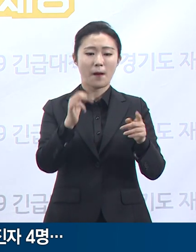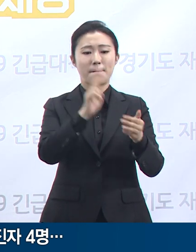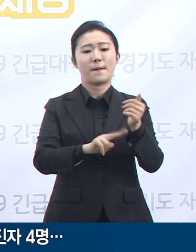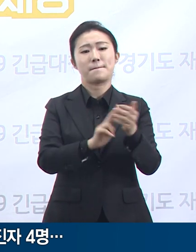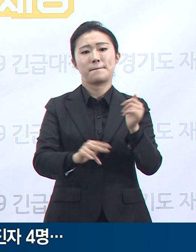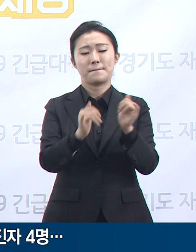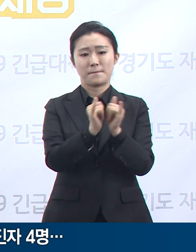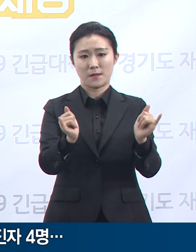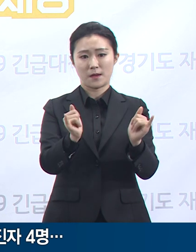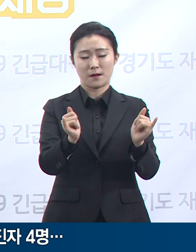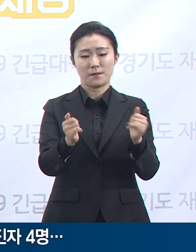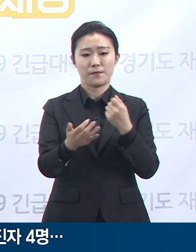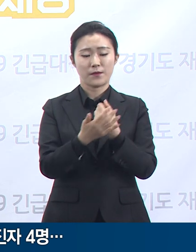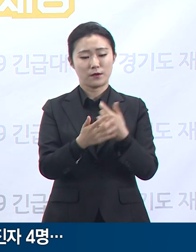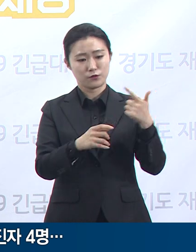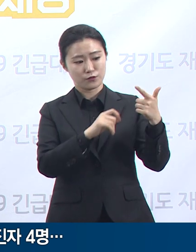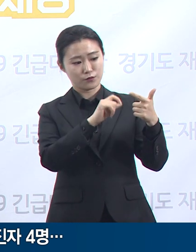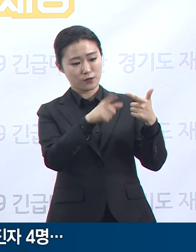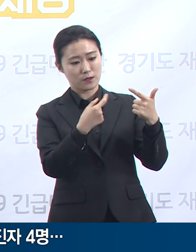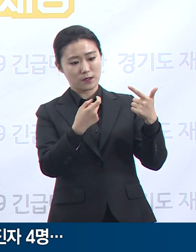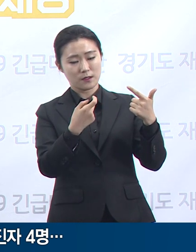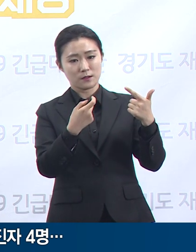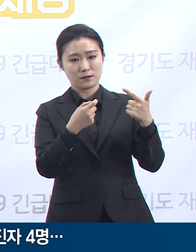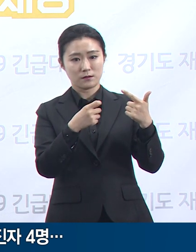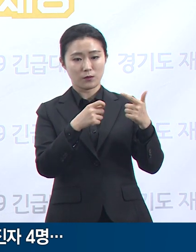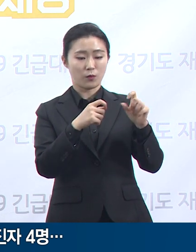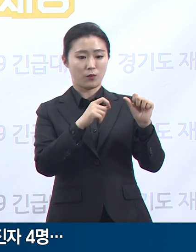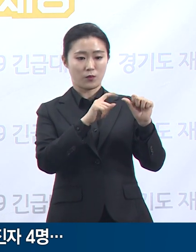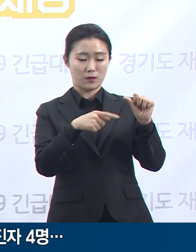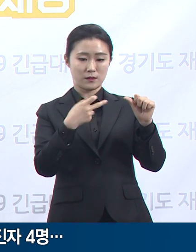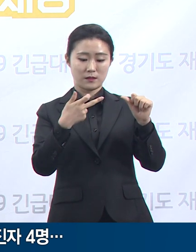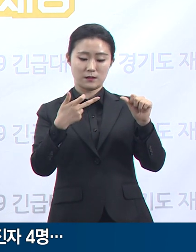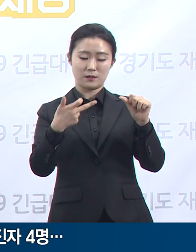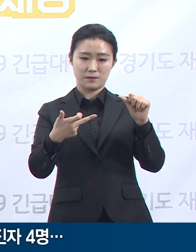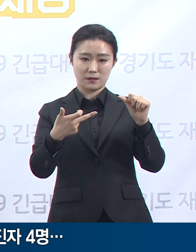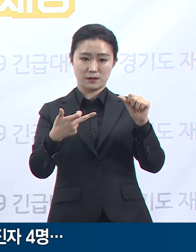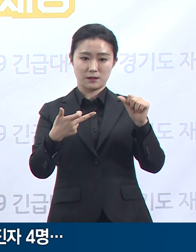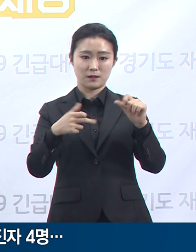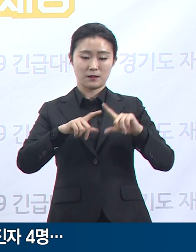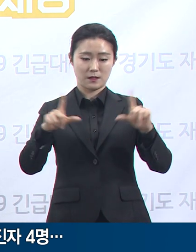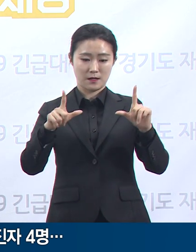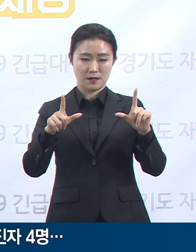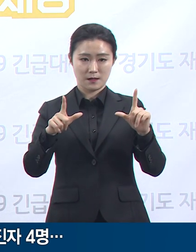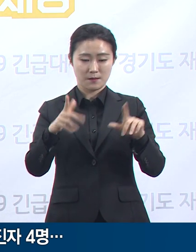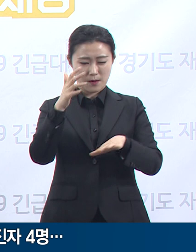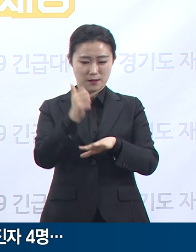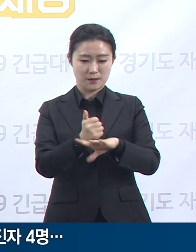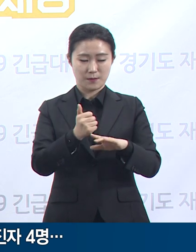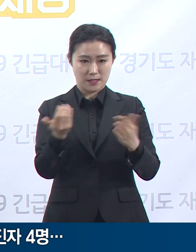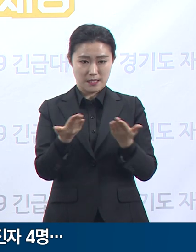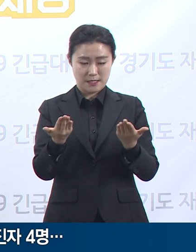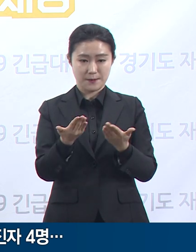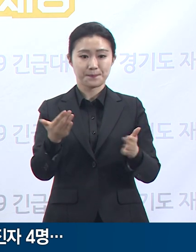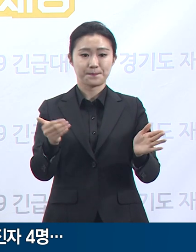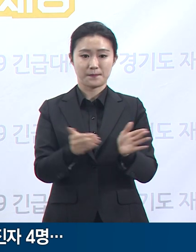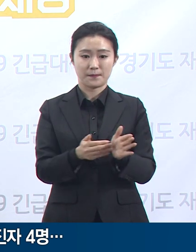30일 최종 출근한 것으로 확인되었고, 경기도는 즉각대행팀을 파견하여 심층역학 조사를 진행 중입니다.